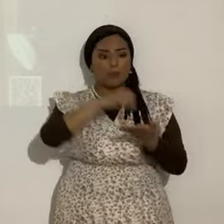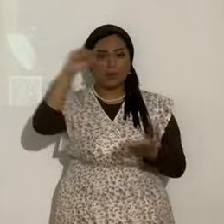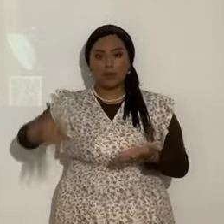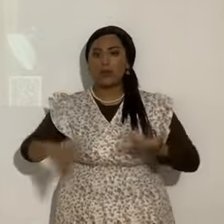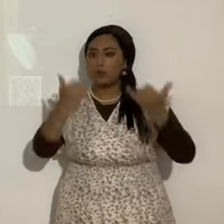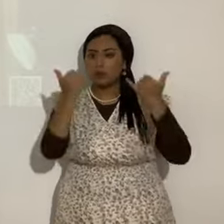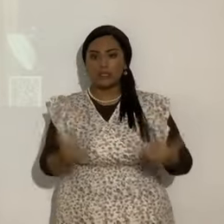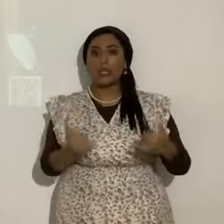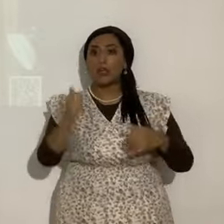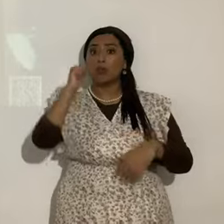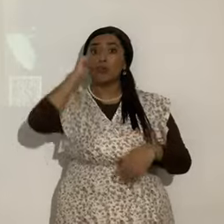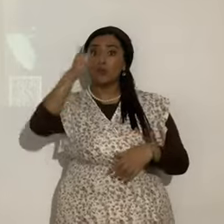mañana mañana puede ser tarde